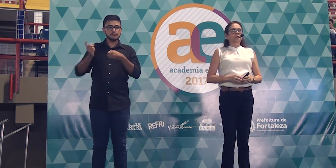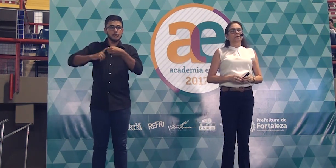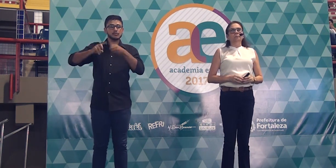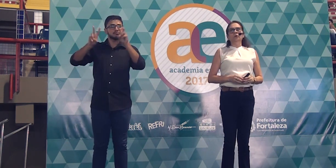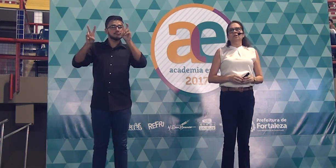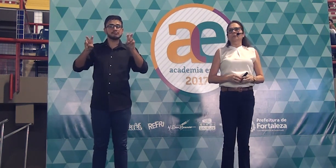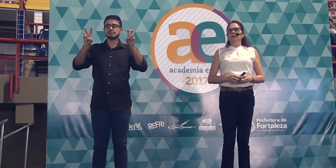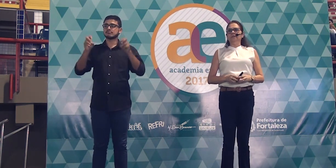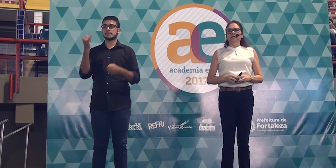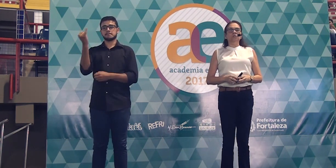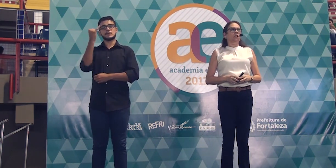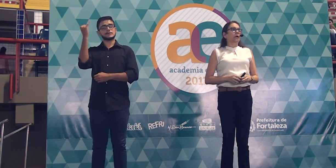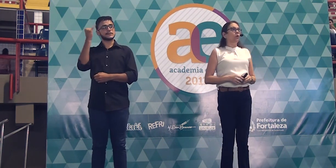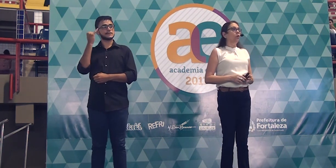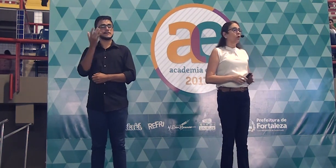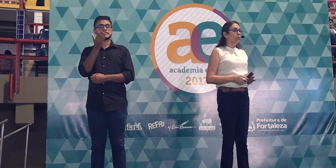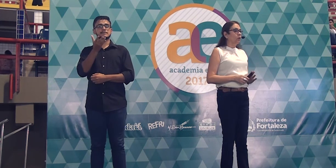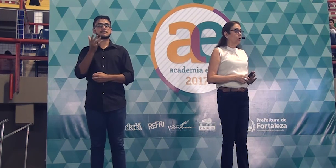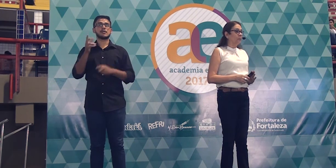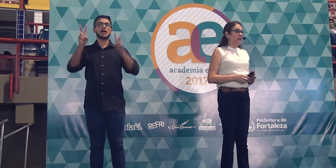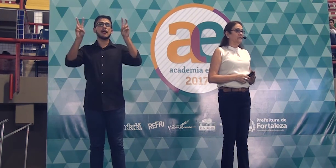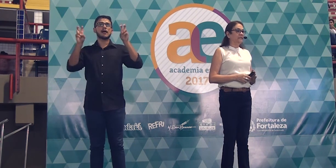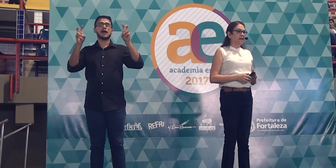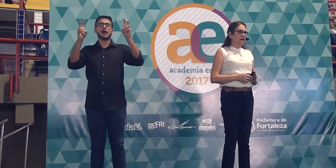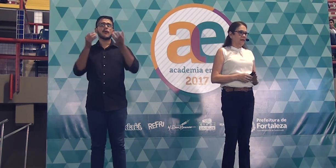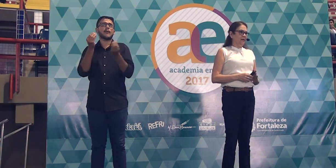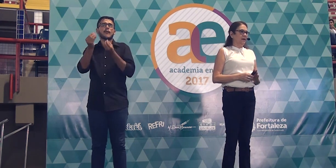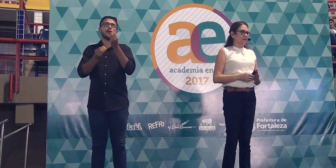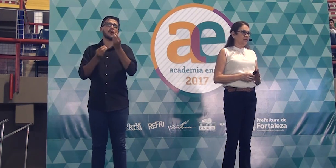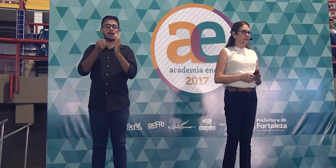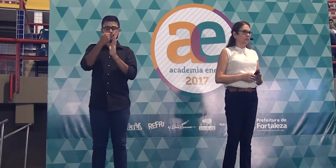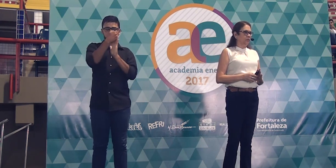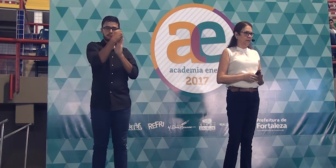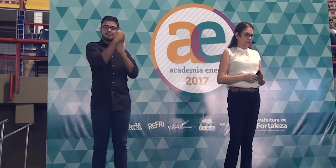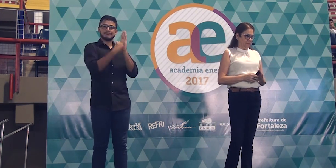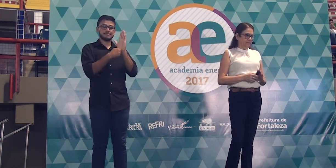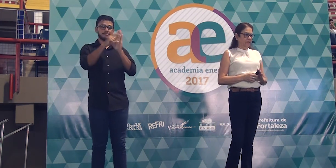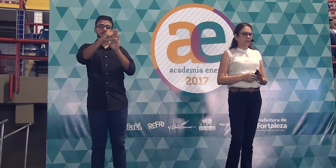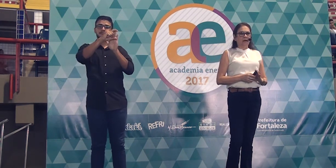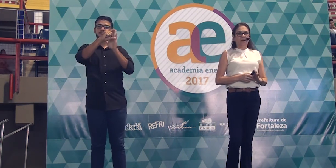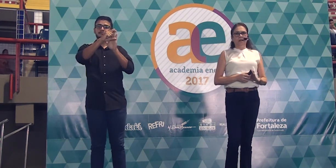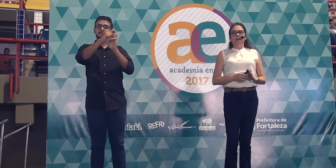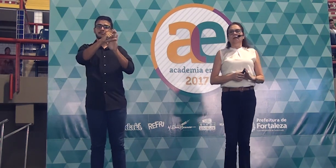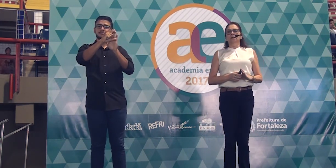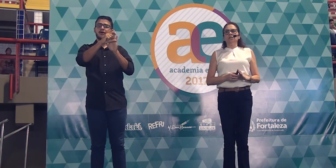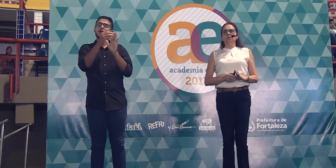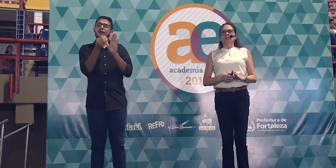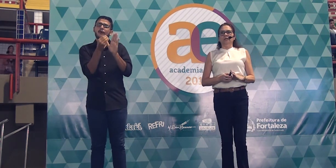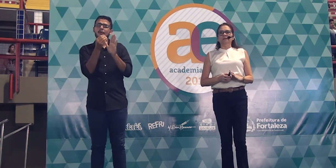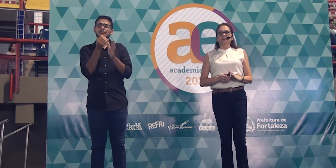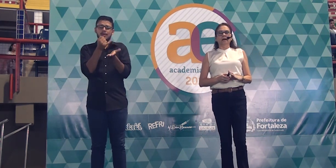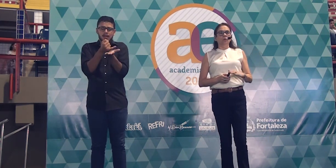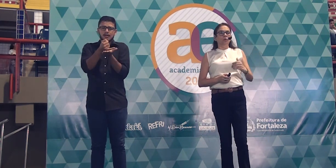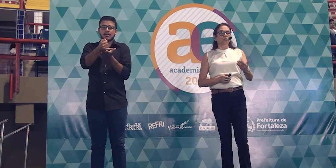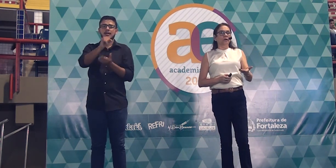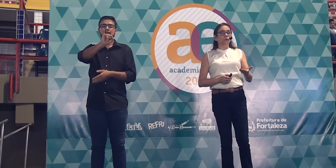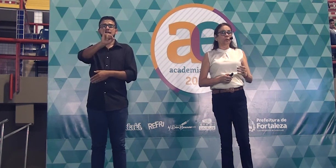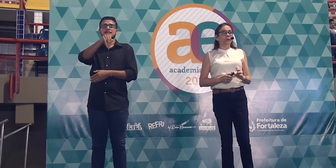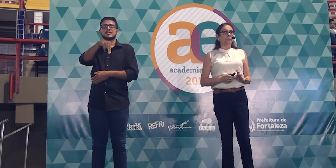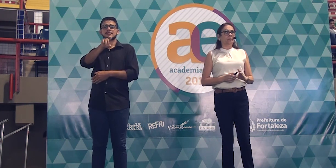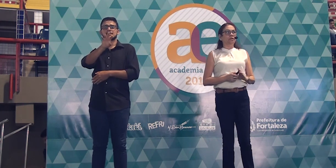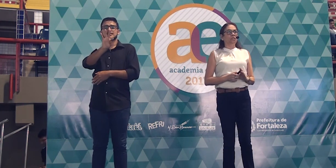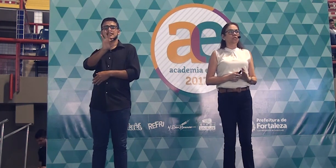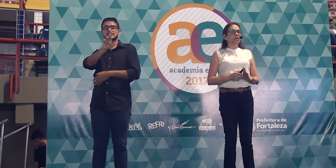muito importante, que é como começar a redação do Enem. Antes de iniciar o